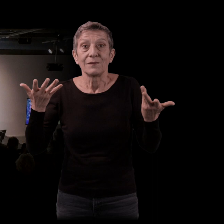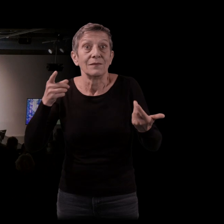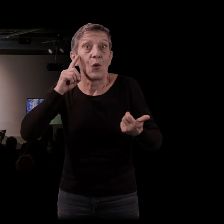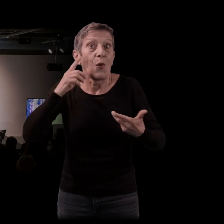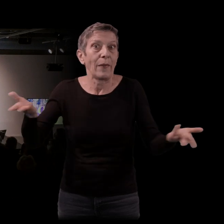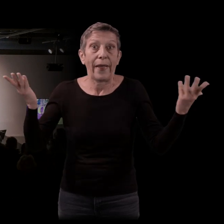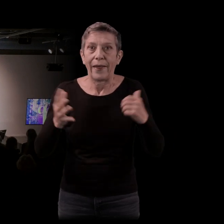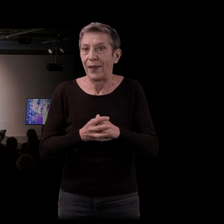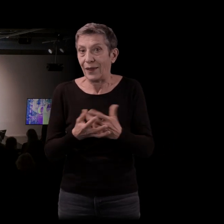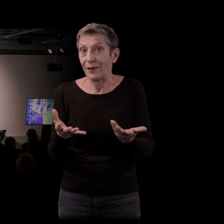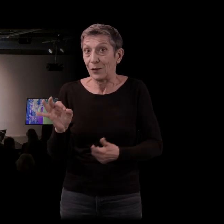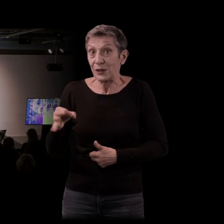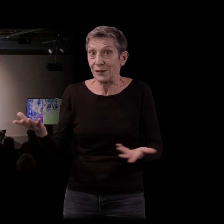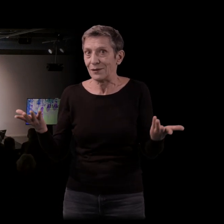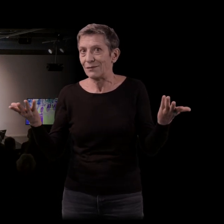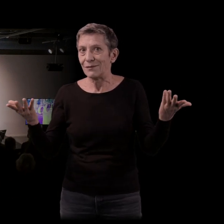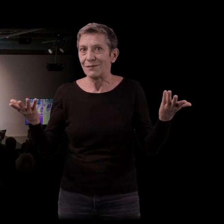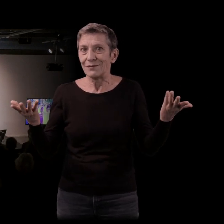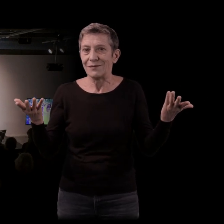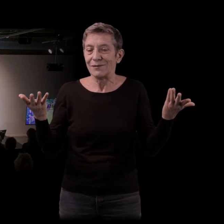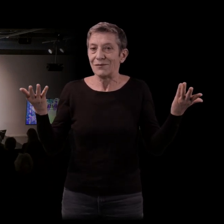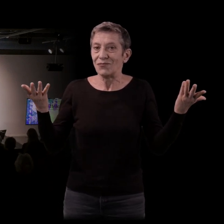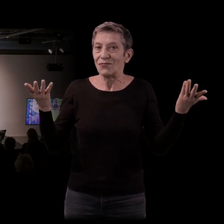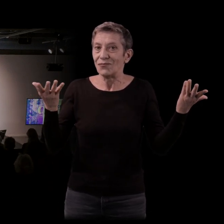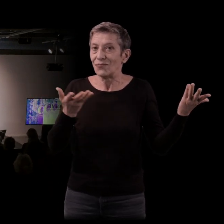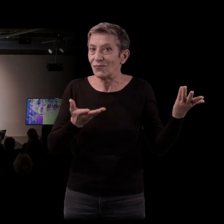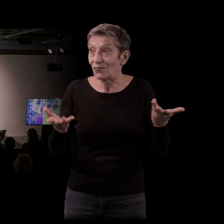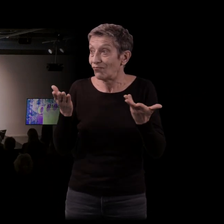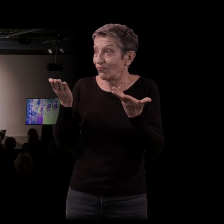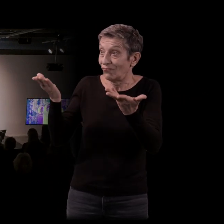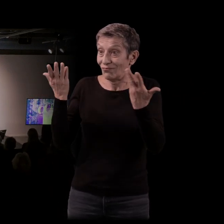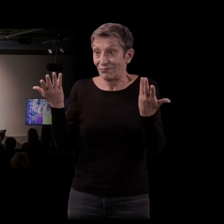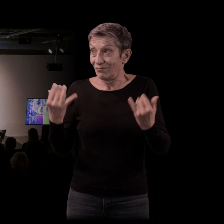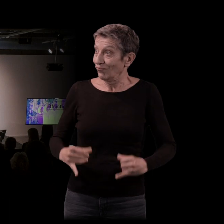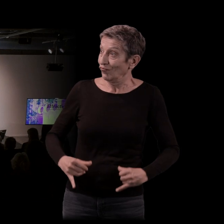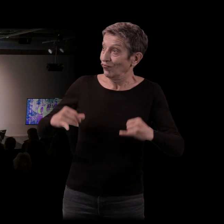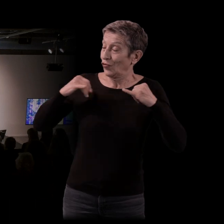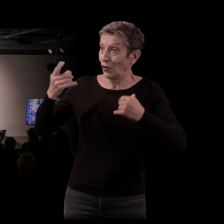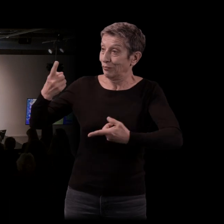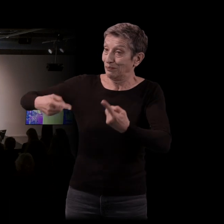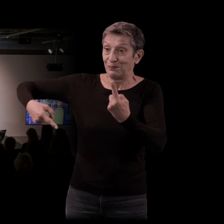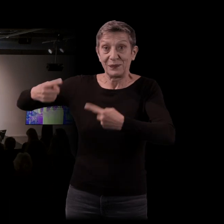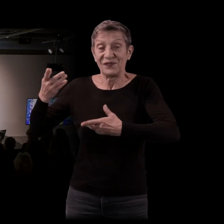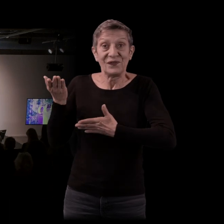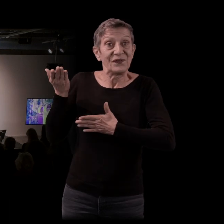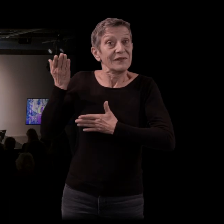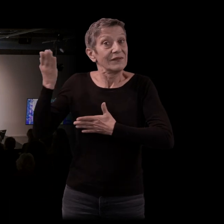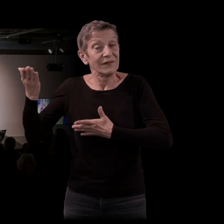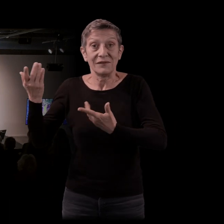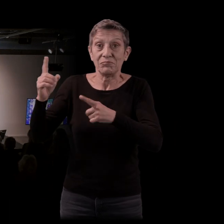simplement, vous avez été déjà si jeune porté à l'écran, pour le petit écran, vous avez obtenu le prix Goncourt s'il vous plaît. Bon,